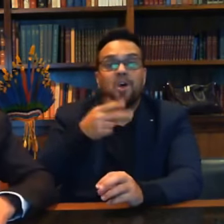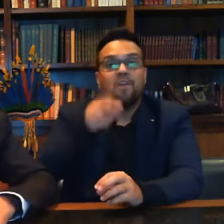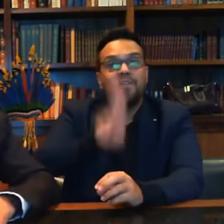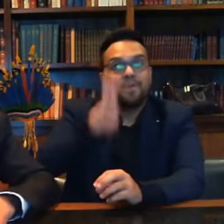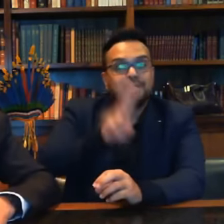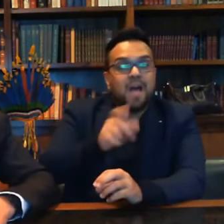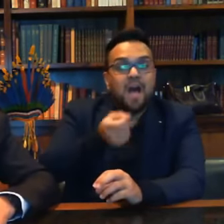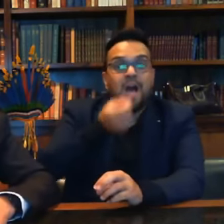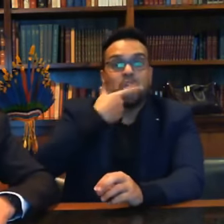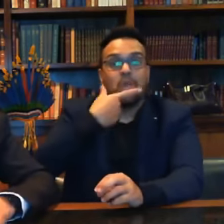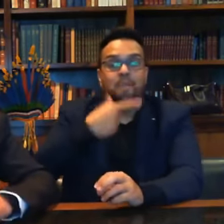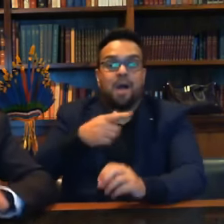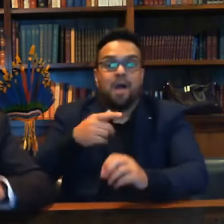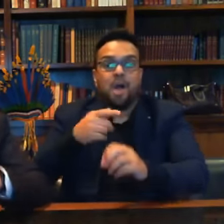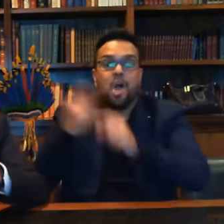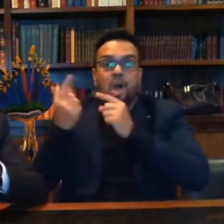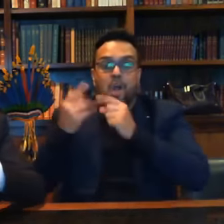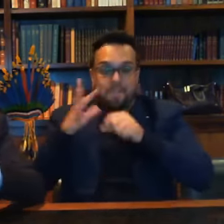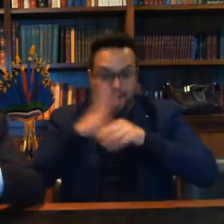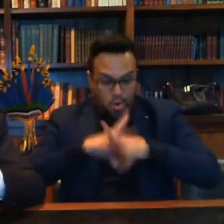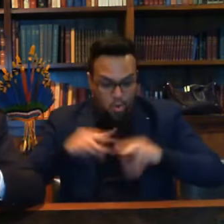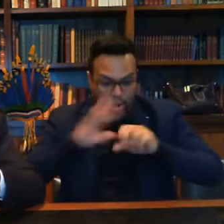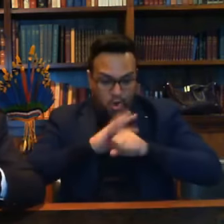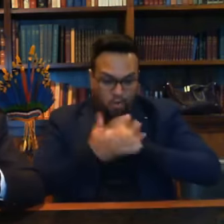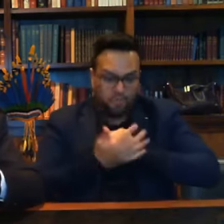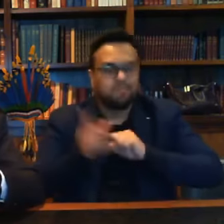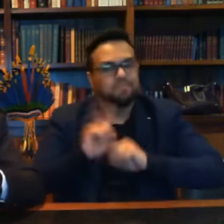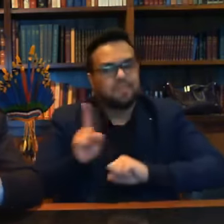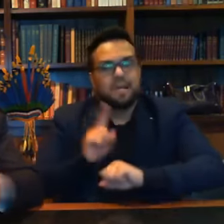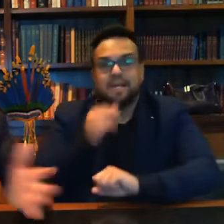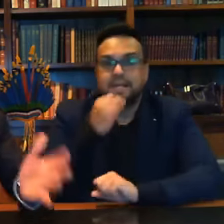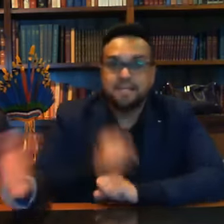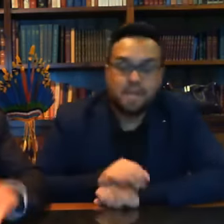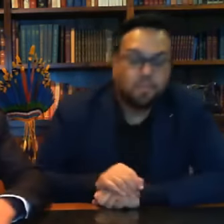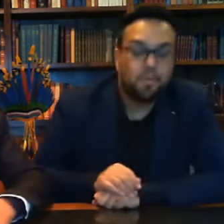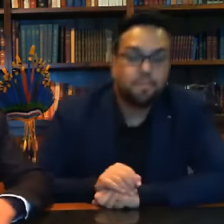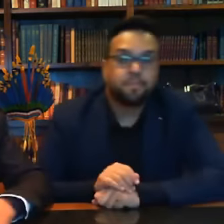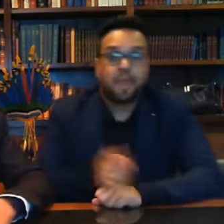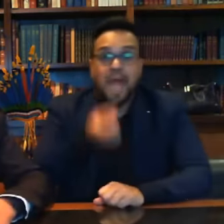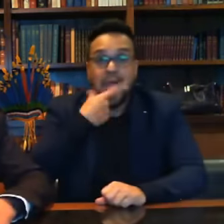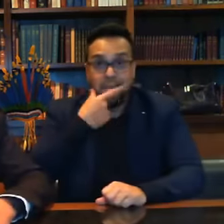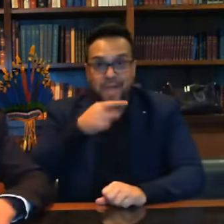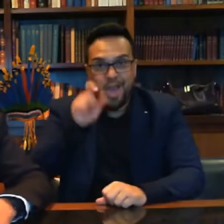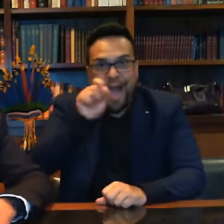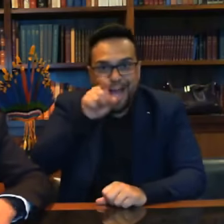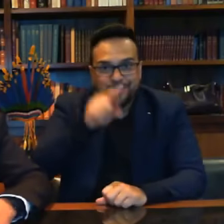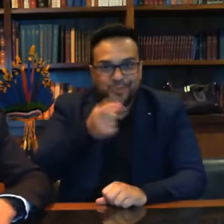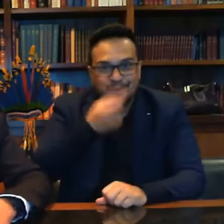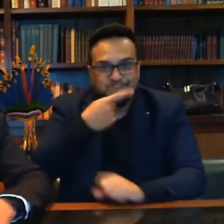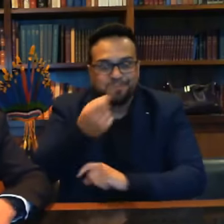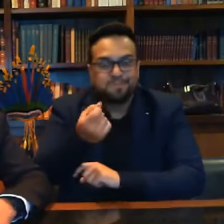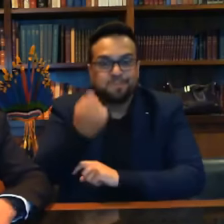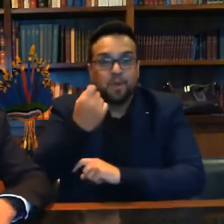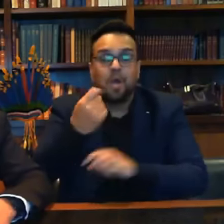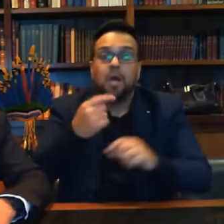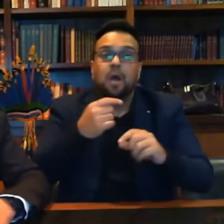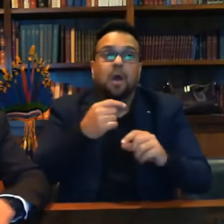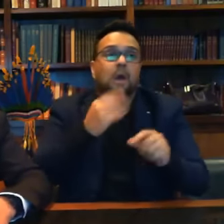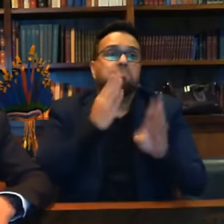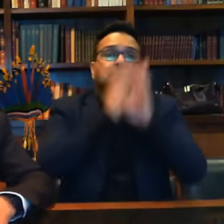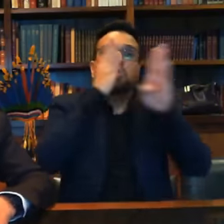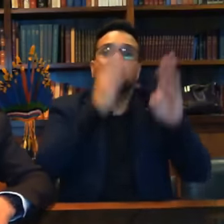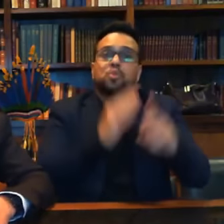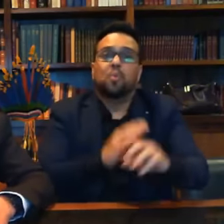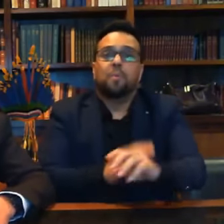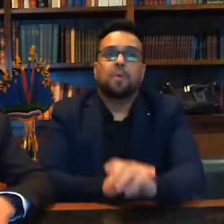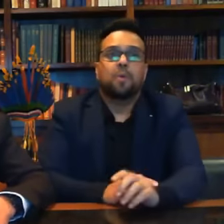tratar Covid não, tá certo? É um medicamento que foi descoberto por acaso. Já falei aqui muito